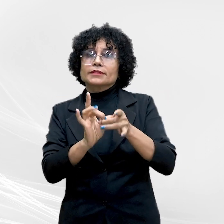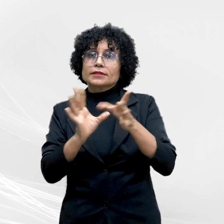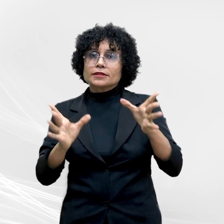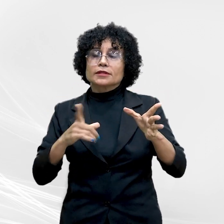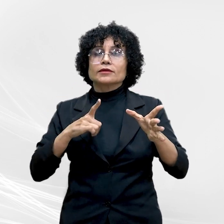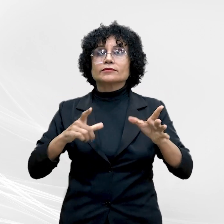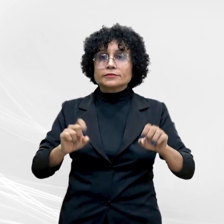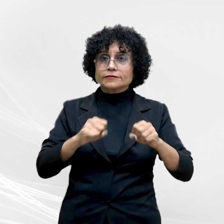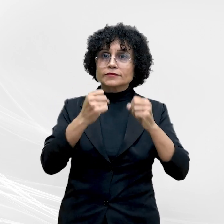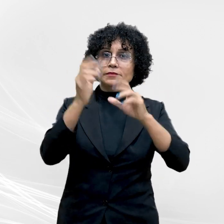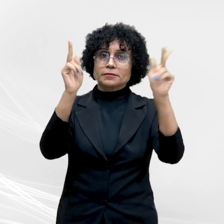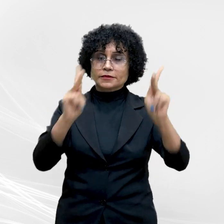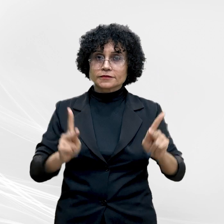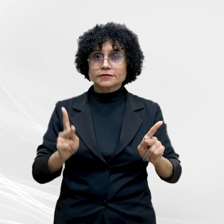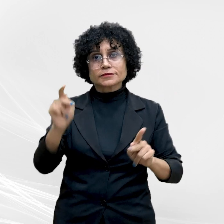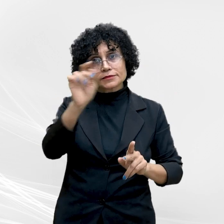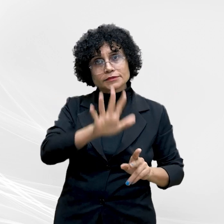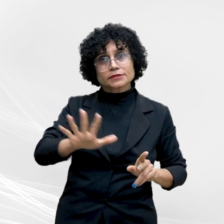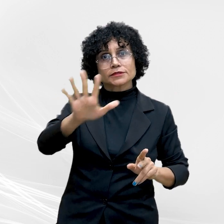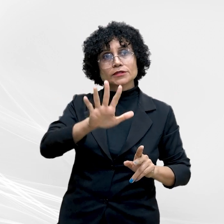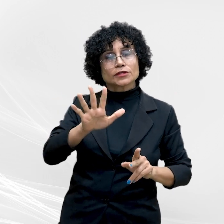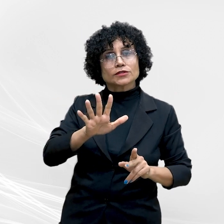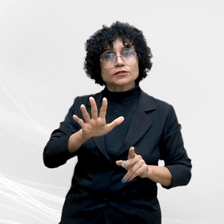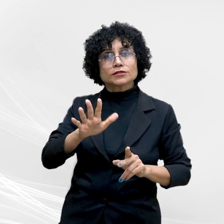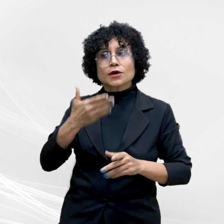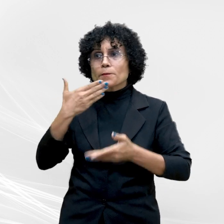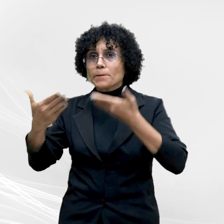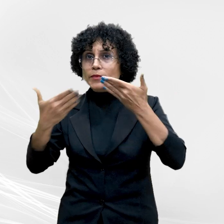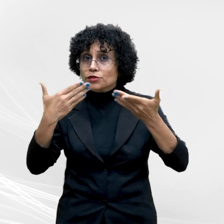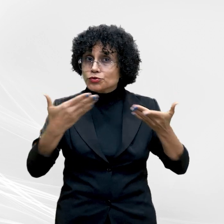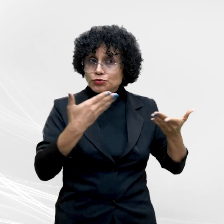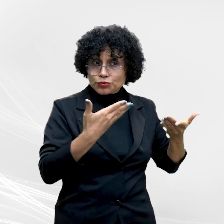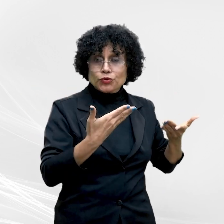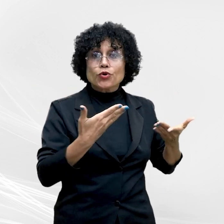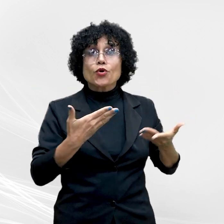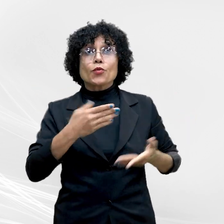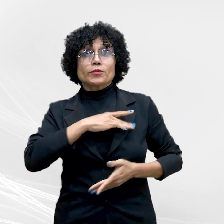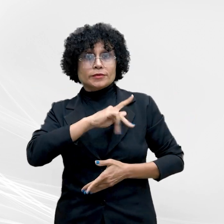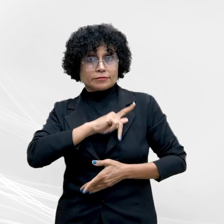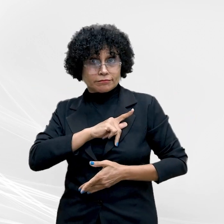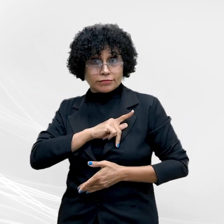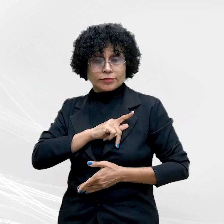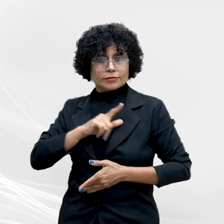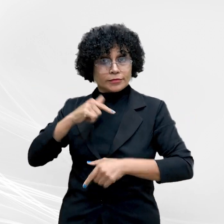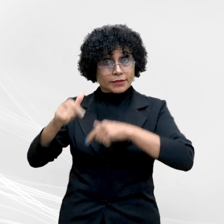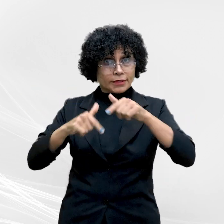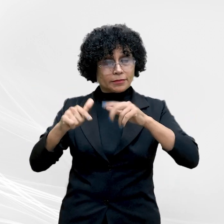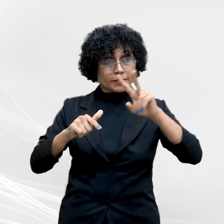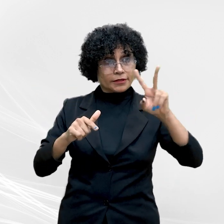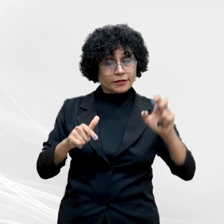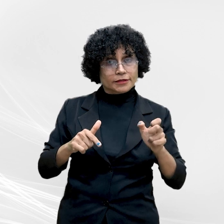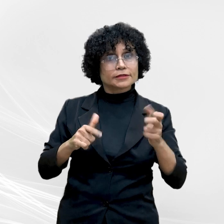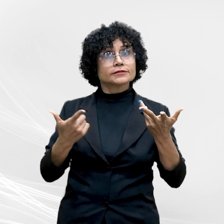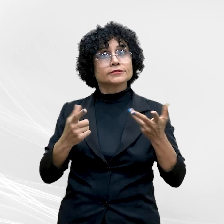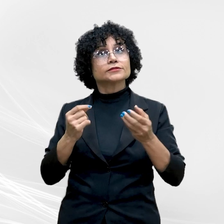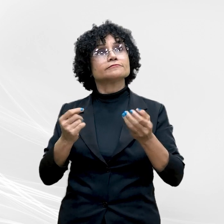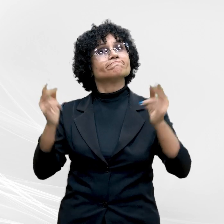nacional e conclamou os integrantes do Ministério Público a atuarem, abre aspas, na busca da paz verdadeira,